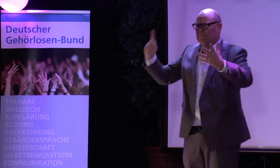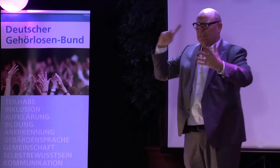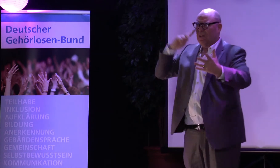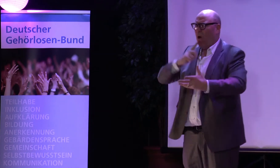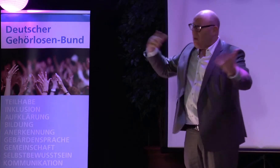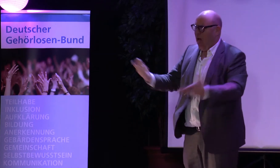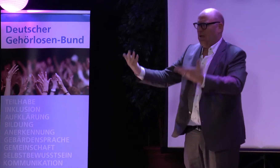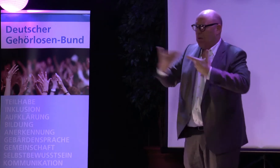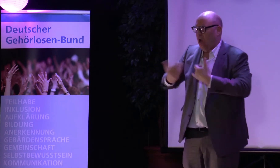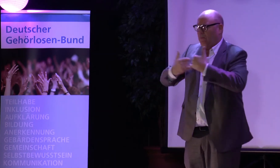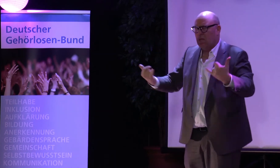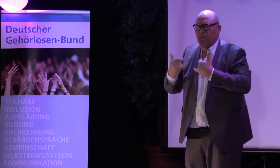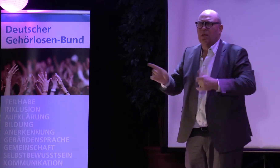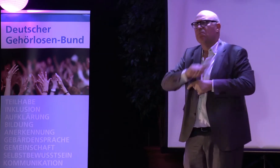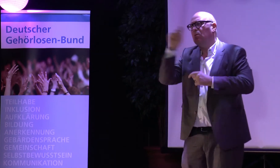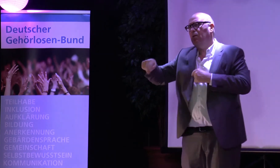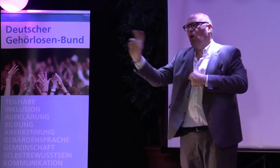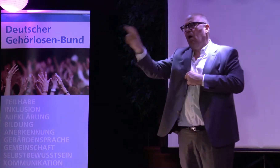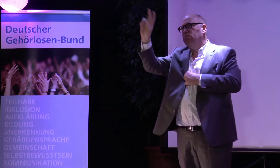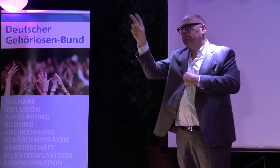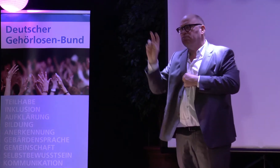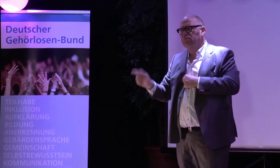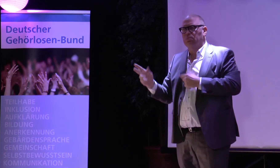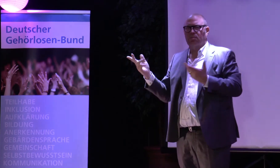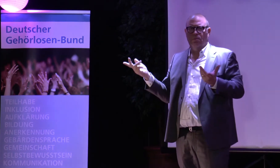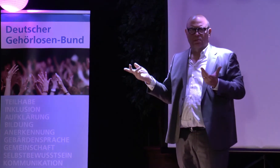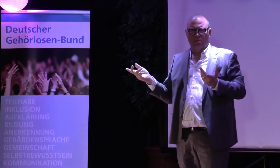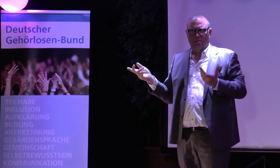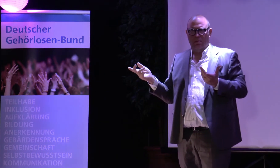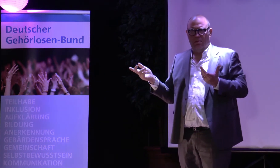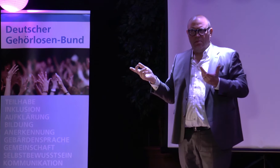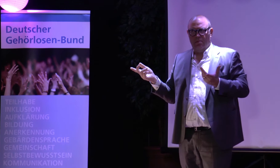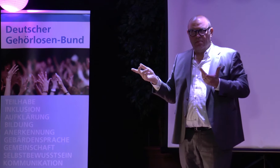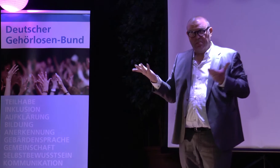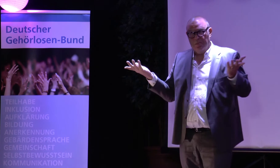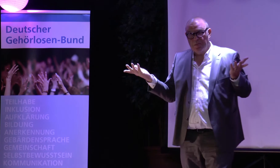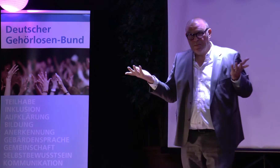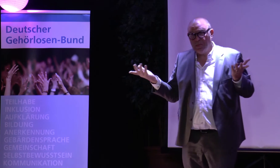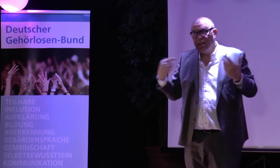Aber hundertprozentig ist das alles noch nicht. Es gibt auch viele Fragezeichen in verschiedenen Bereichen.